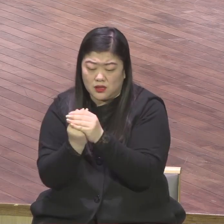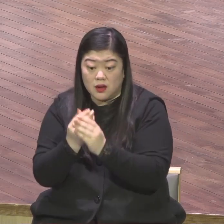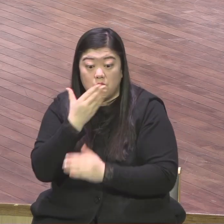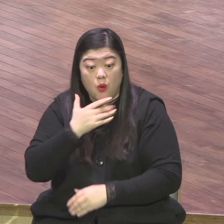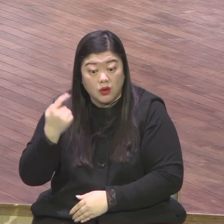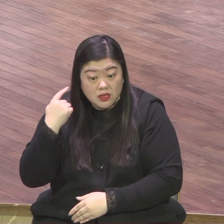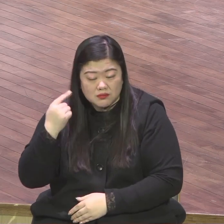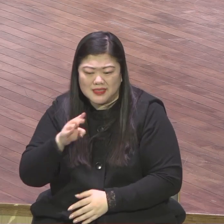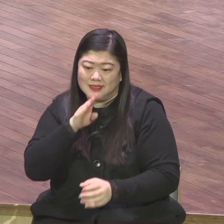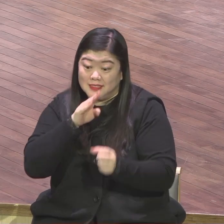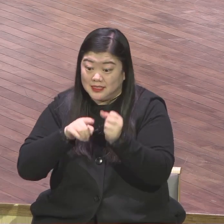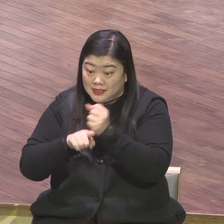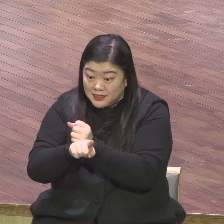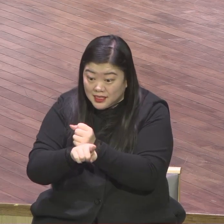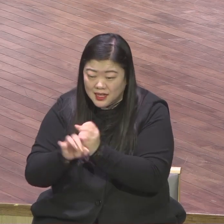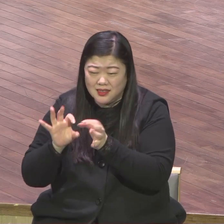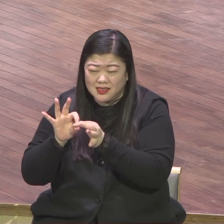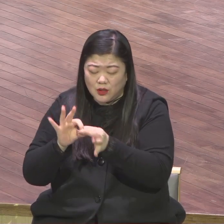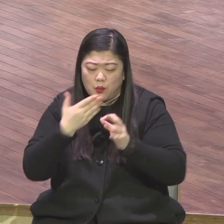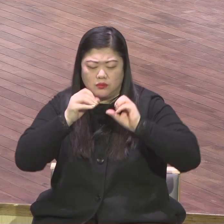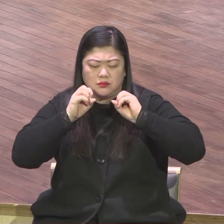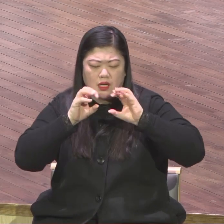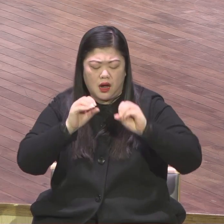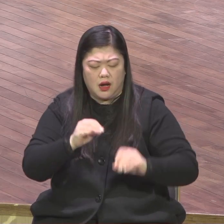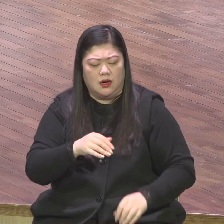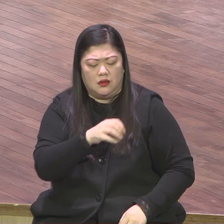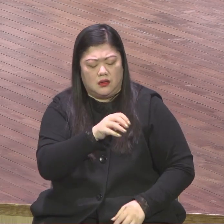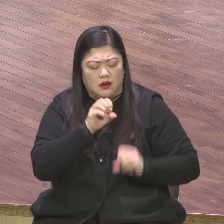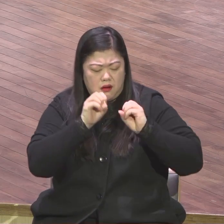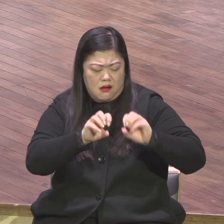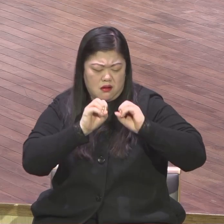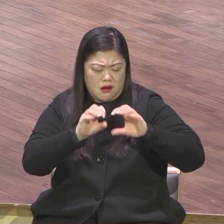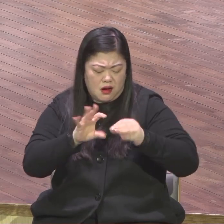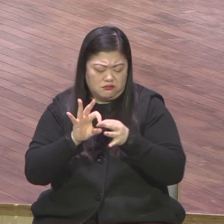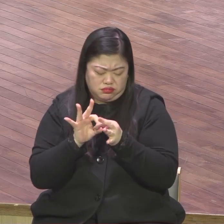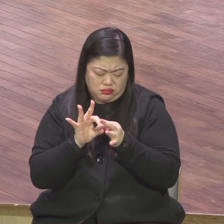3장의 불제 현장 속으로 지속적으로 흘러가야 된다 선포되어야 된다